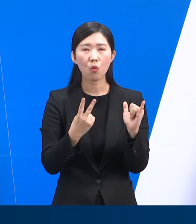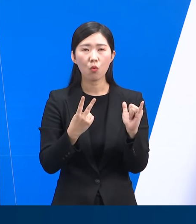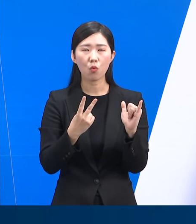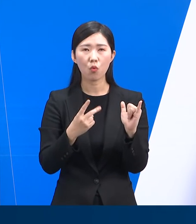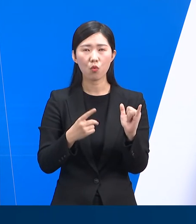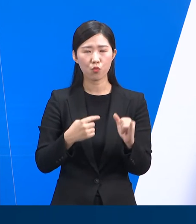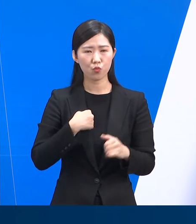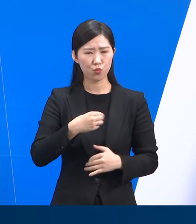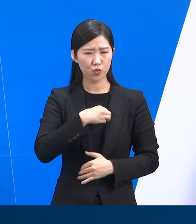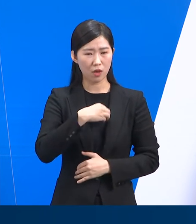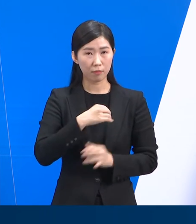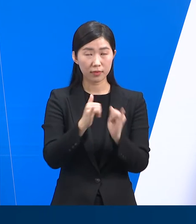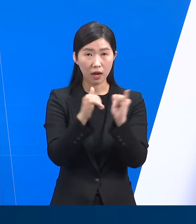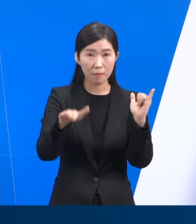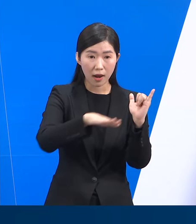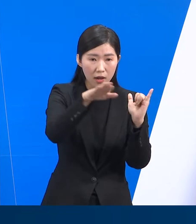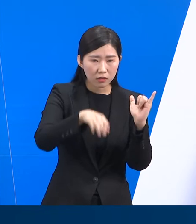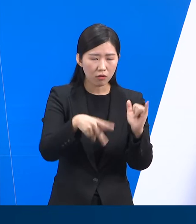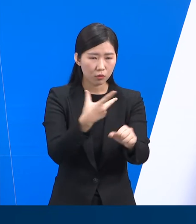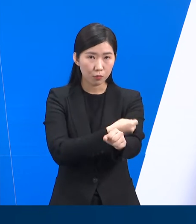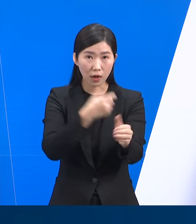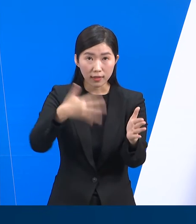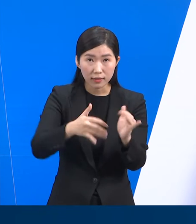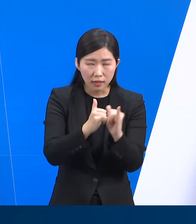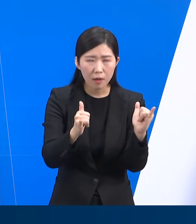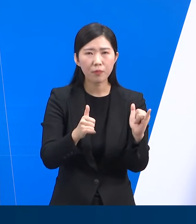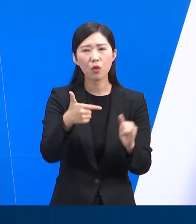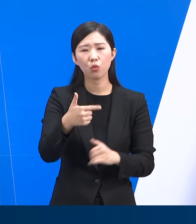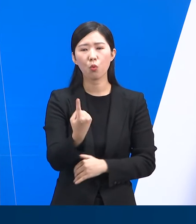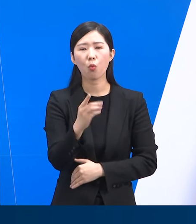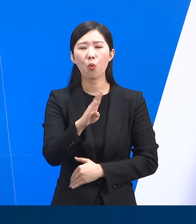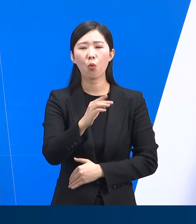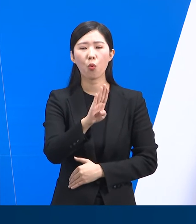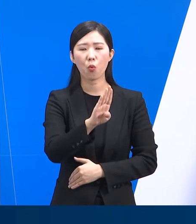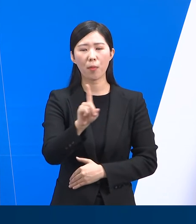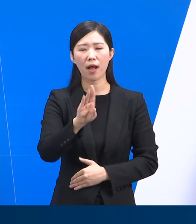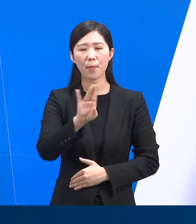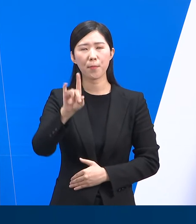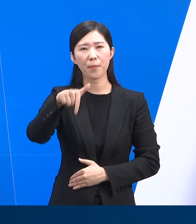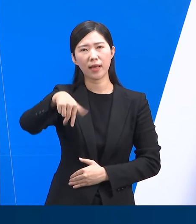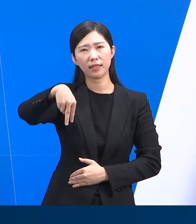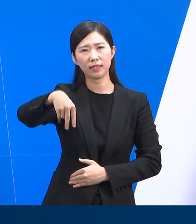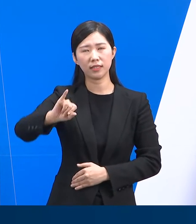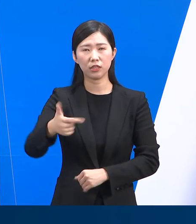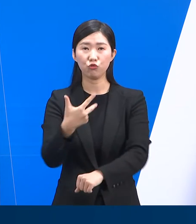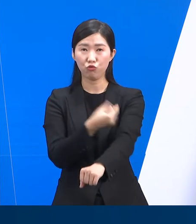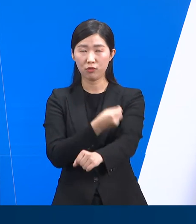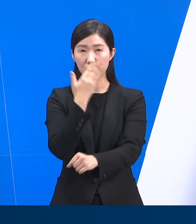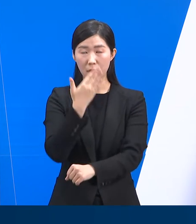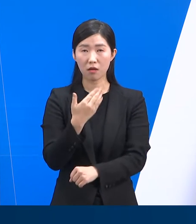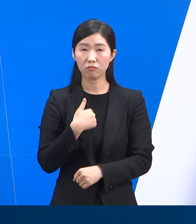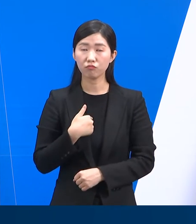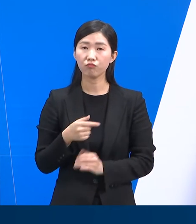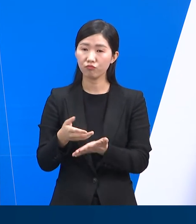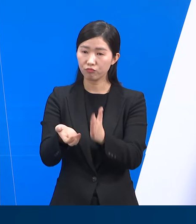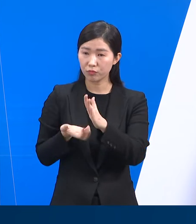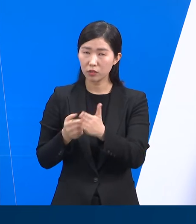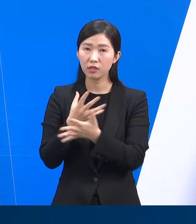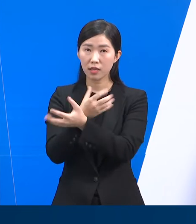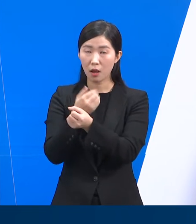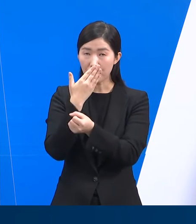고위험군 중 미접종자를 중점으로 접종을 추진할 계획입니다. 사전 예약을 희망하는 일반 도민은 2월